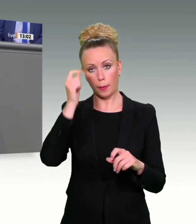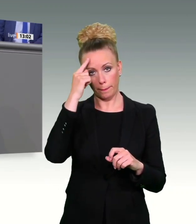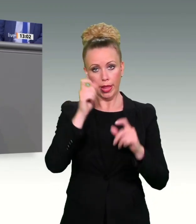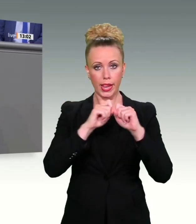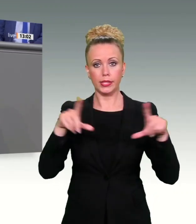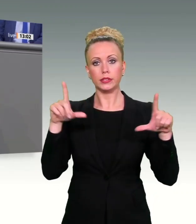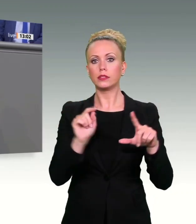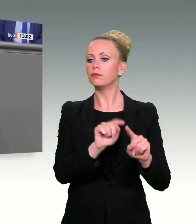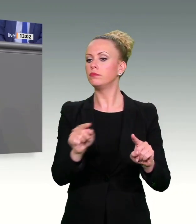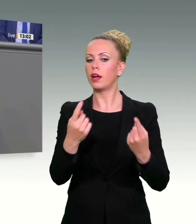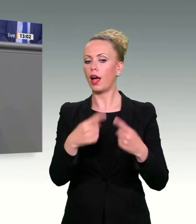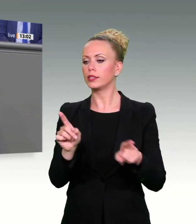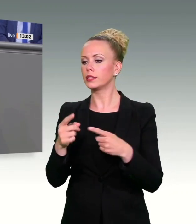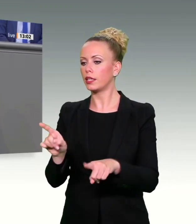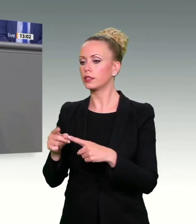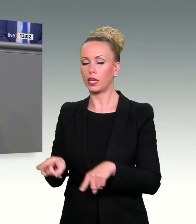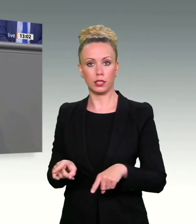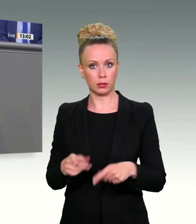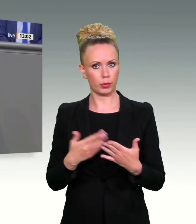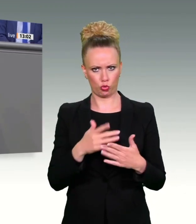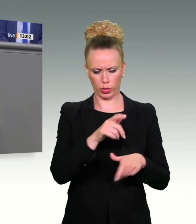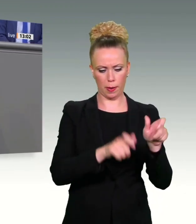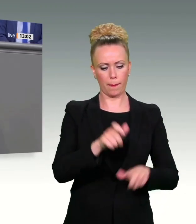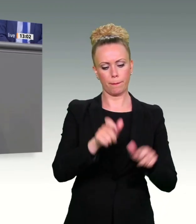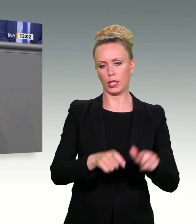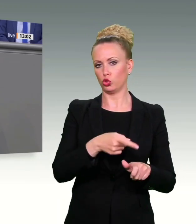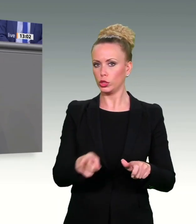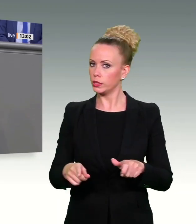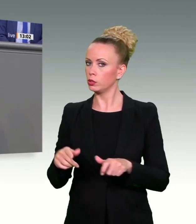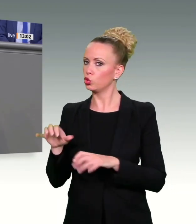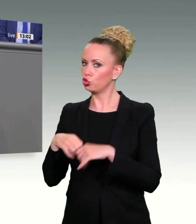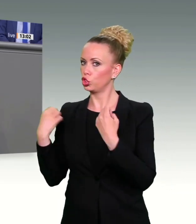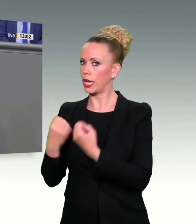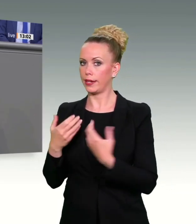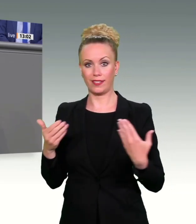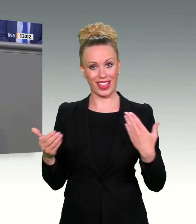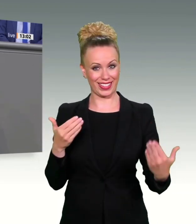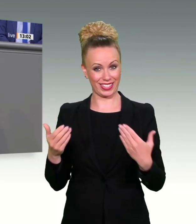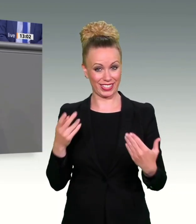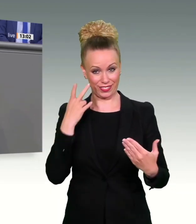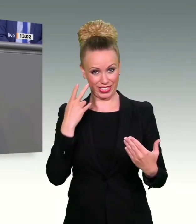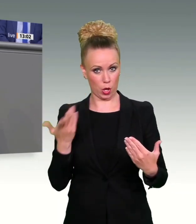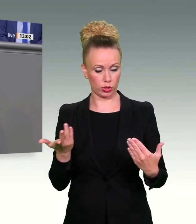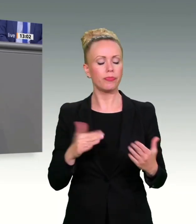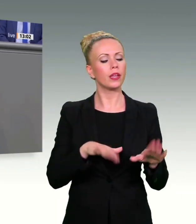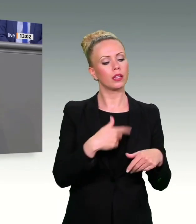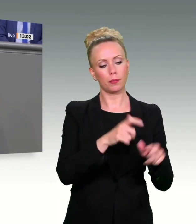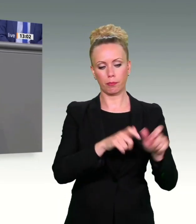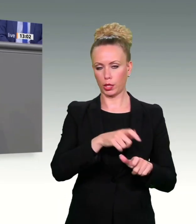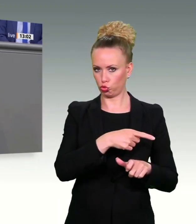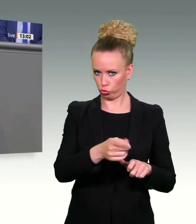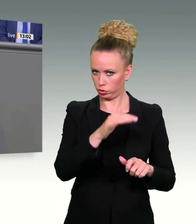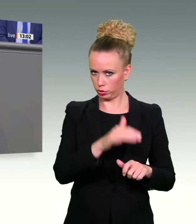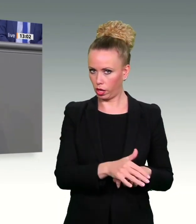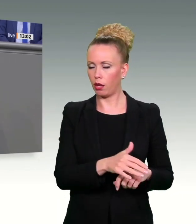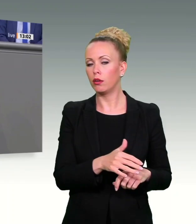wenn es um das Verhältnis von Staat und Bürgern geht. Es gibt Menschen, die wissen, dass bei zusätzlichen Freiheitseinschränkungen, und ja, es